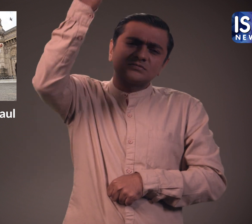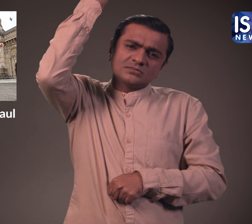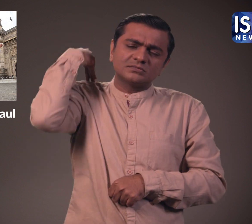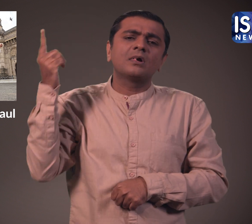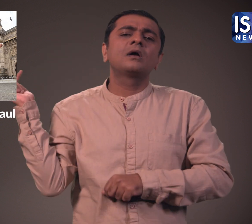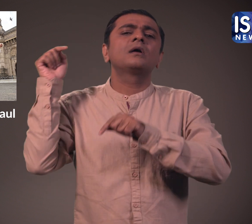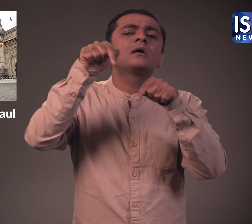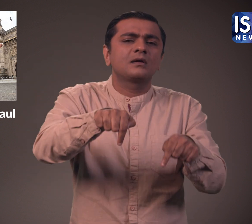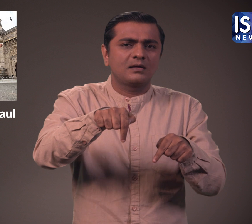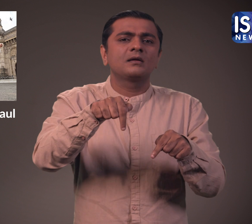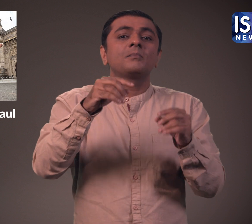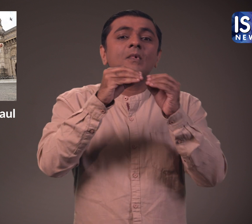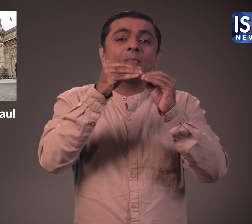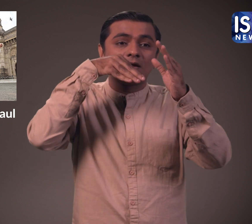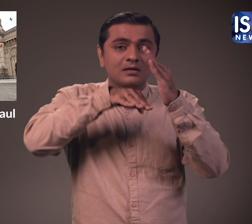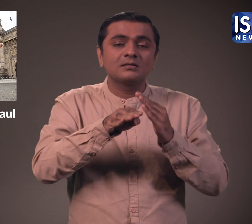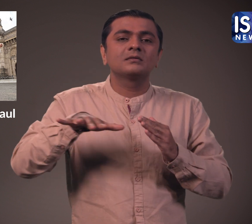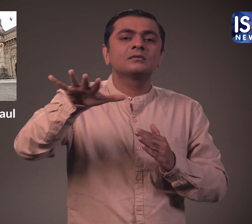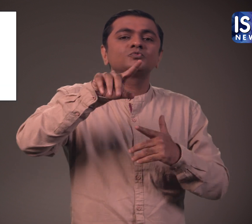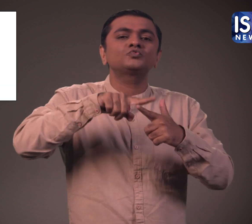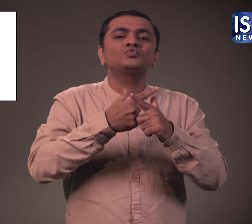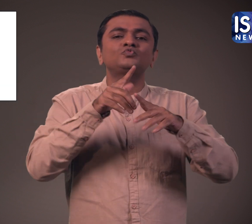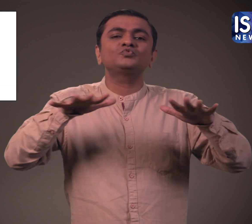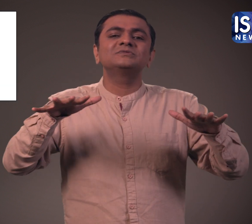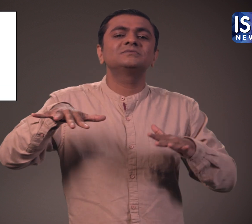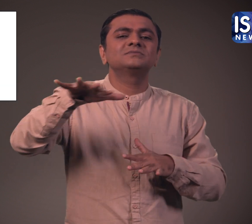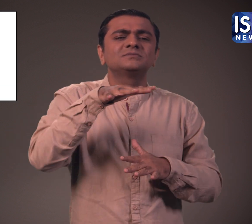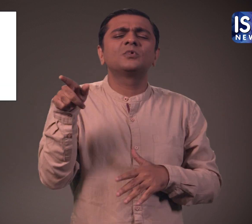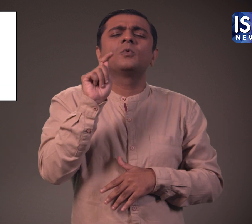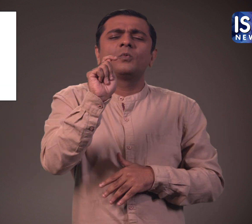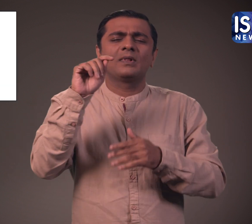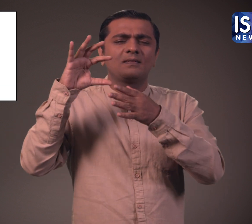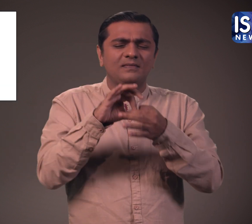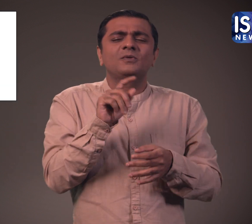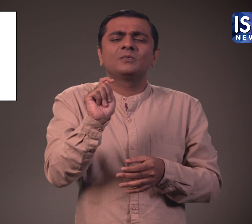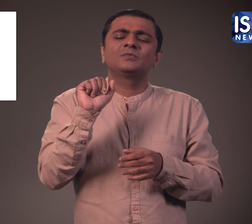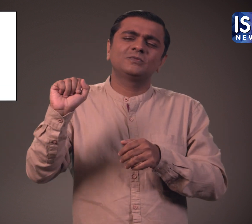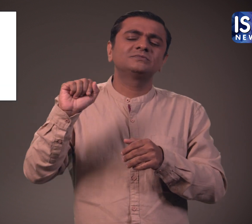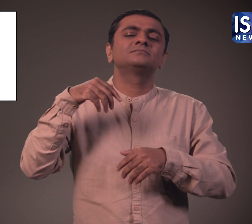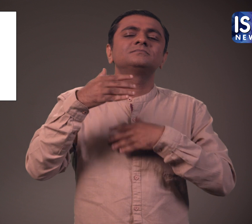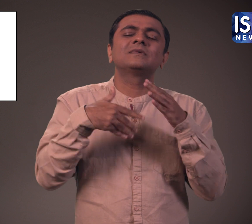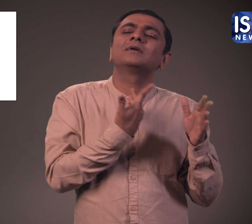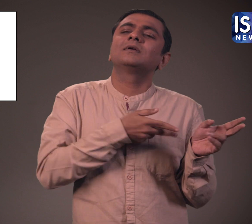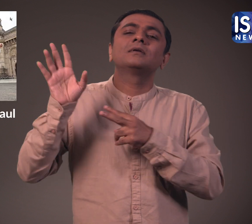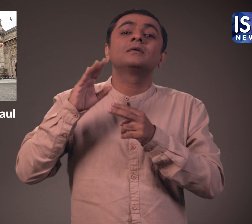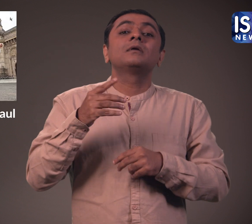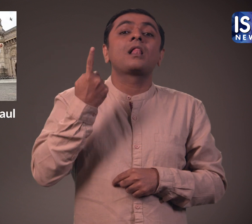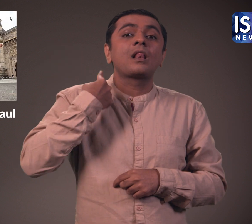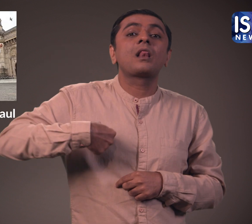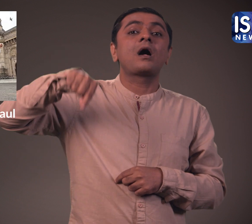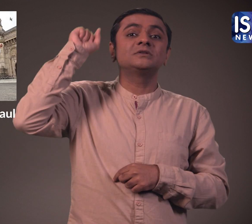नीजी काम के लिए मुंबई के जू आया था। पिछले साल